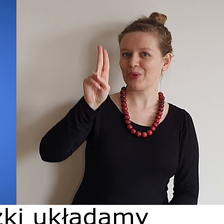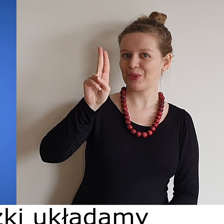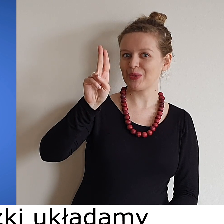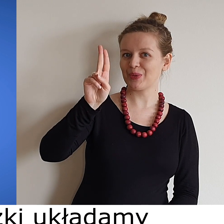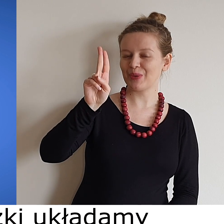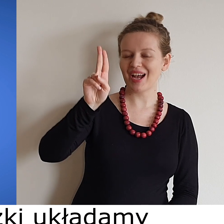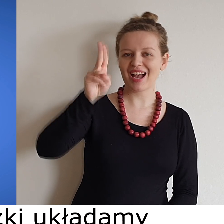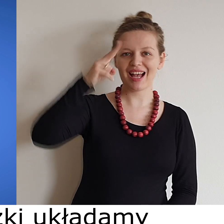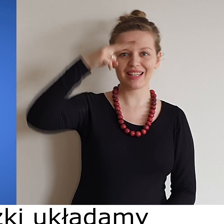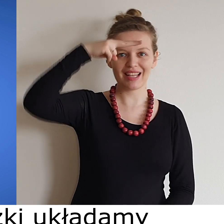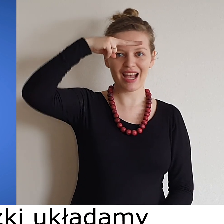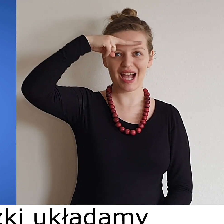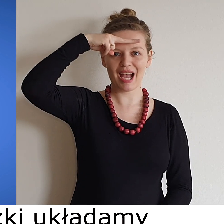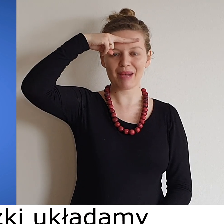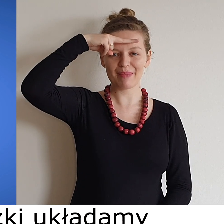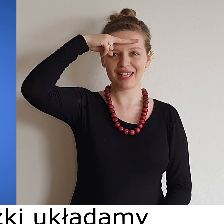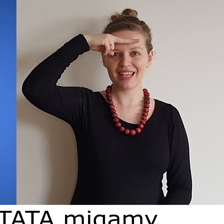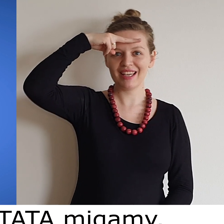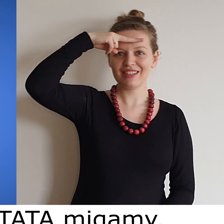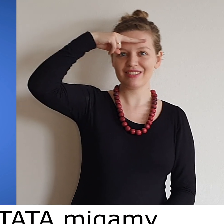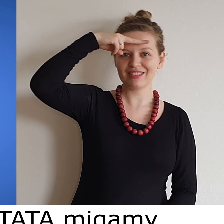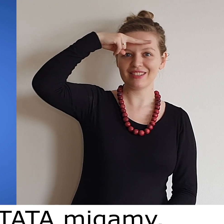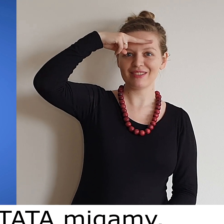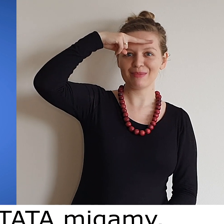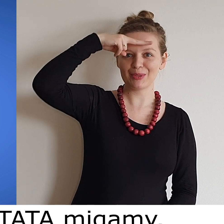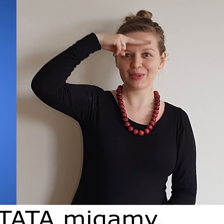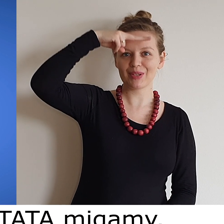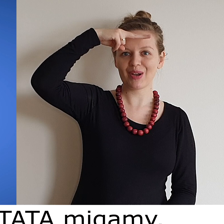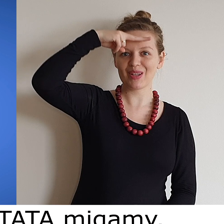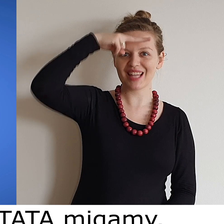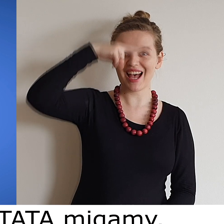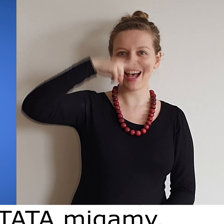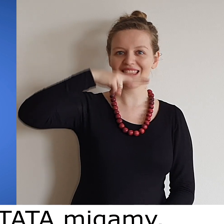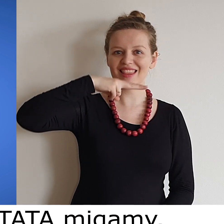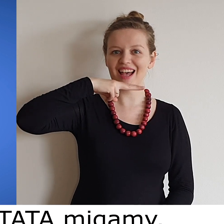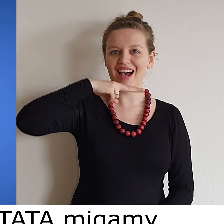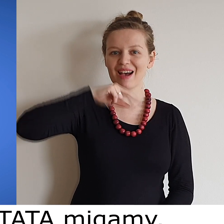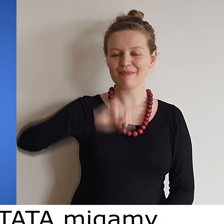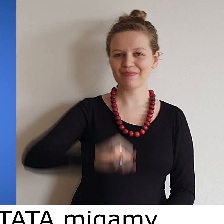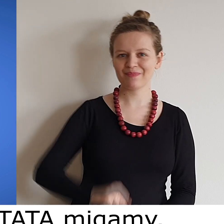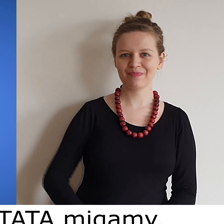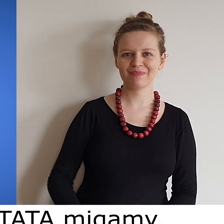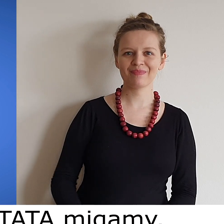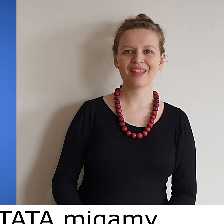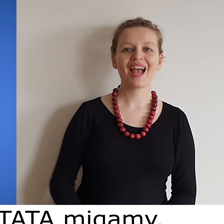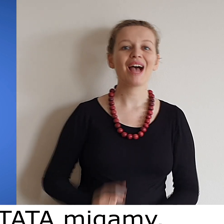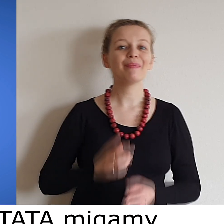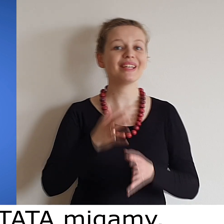układamy I szybciutko tata